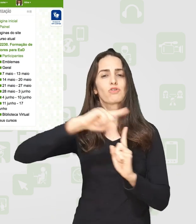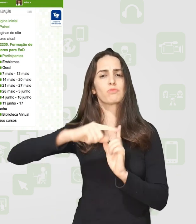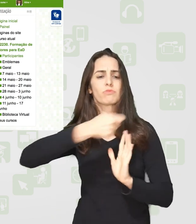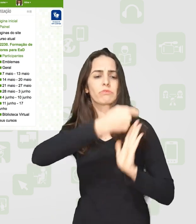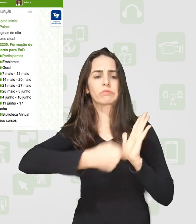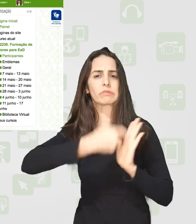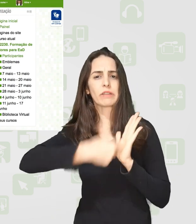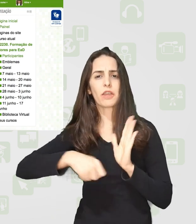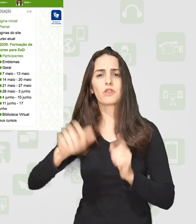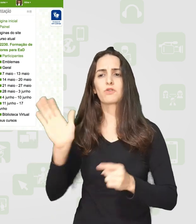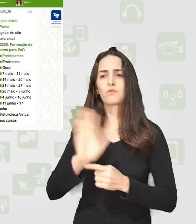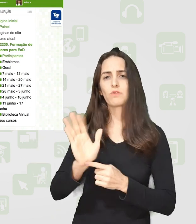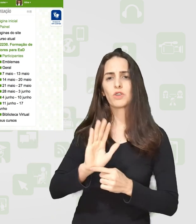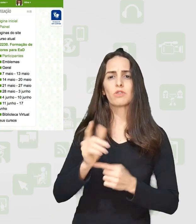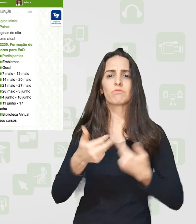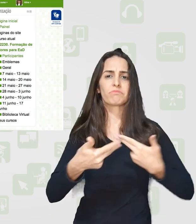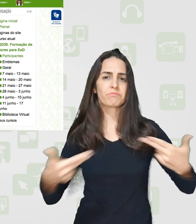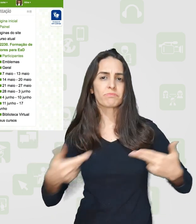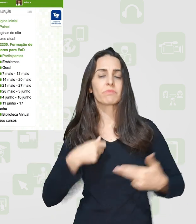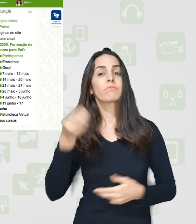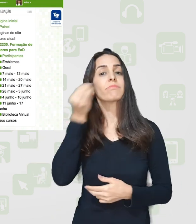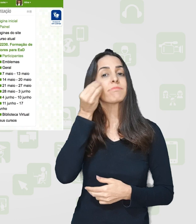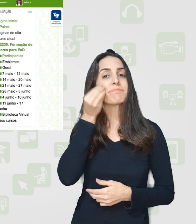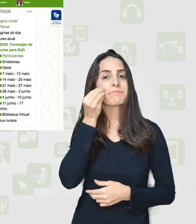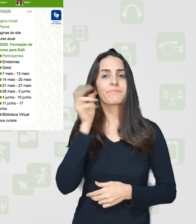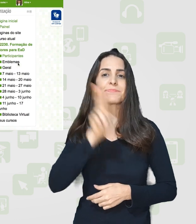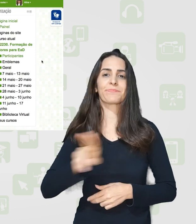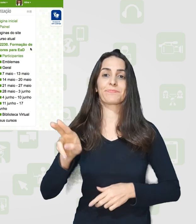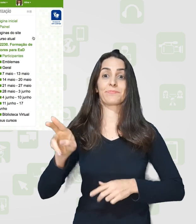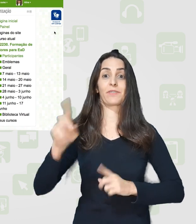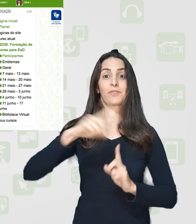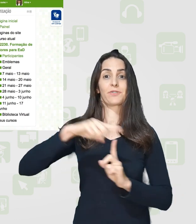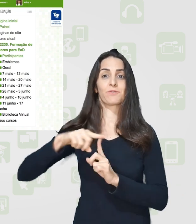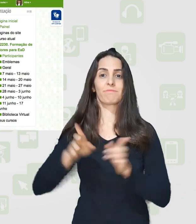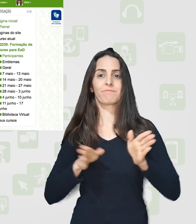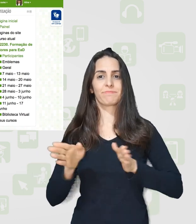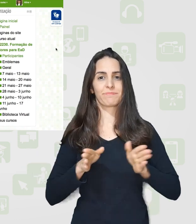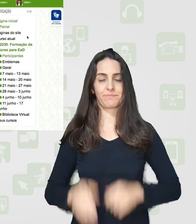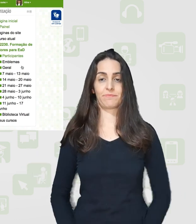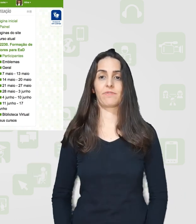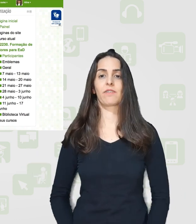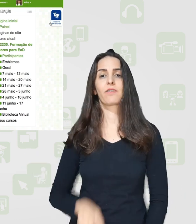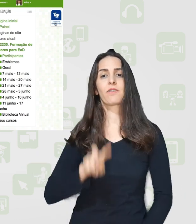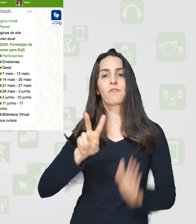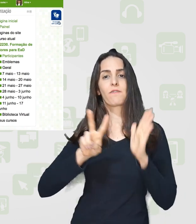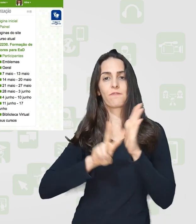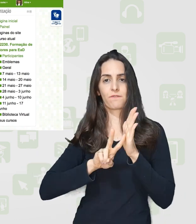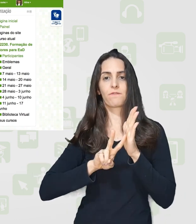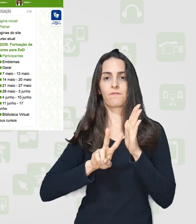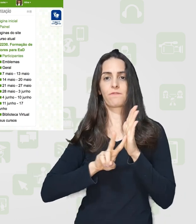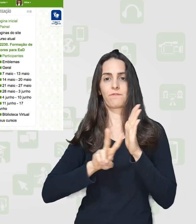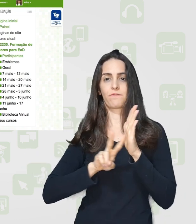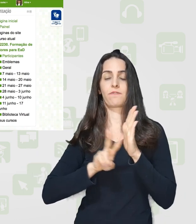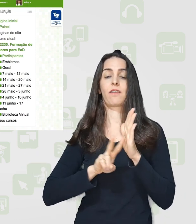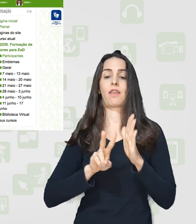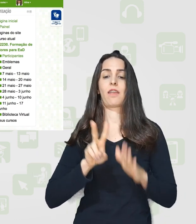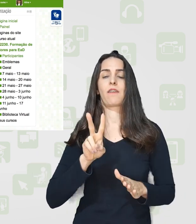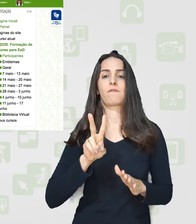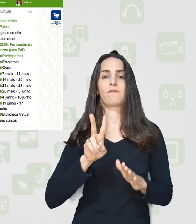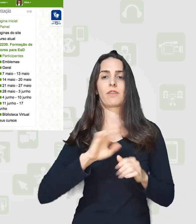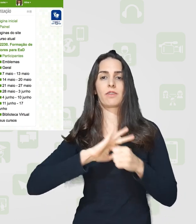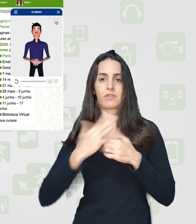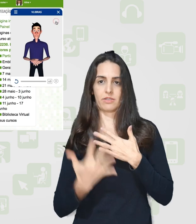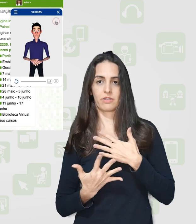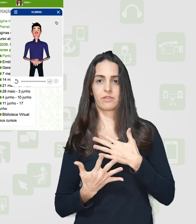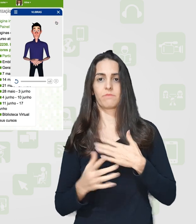recursos, textos diversos, para a gente poder fazer essa análise. Para começar a utilizar o Vlibras, precisa ativar